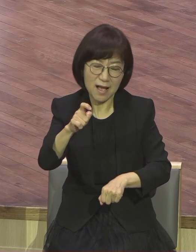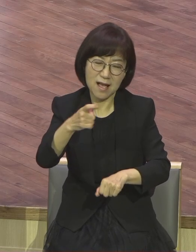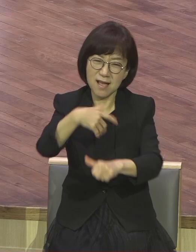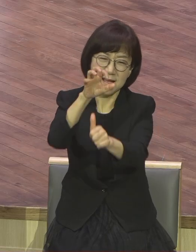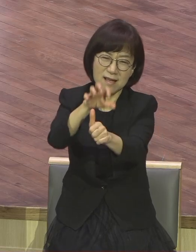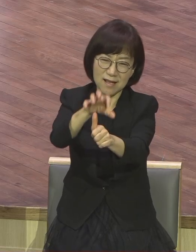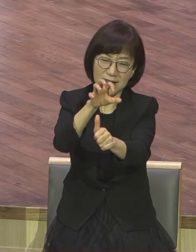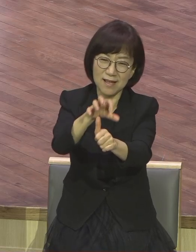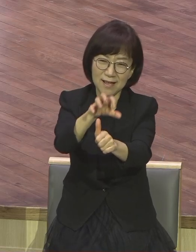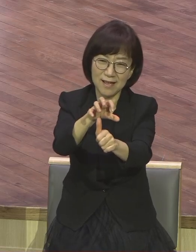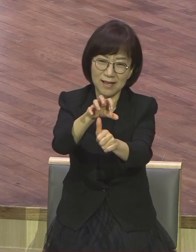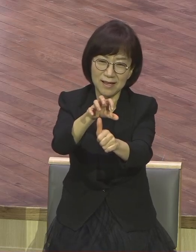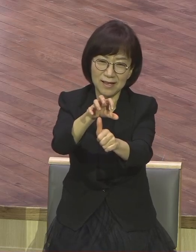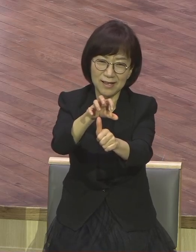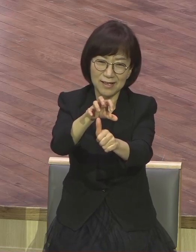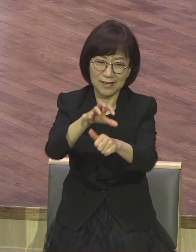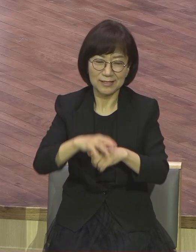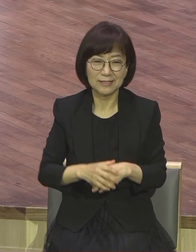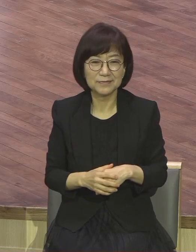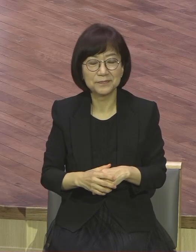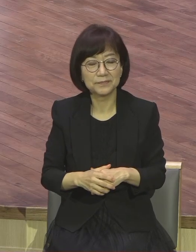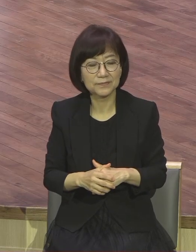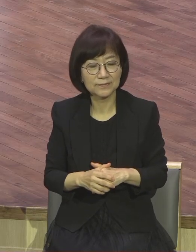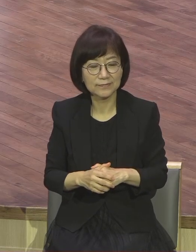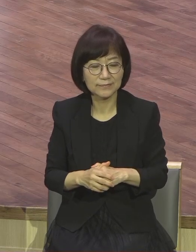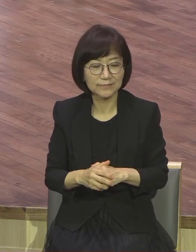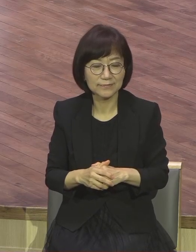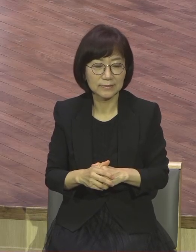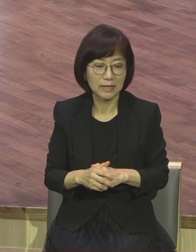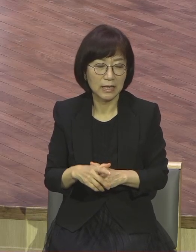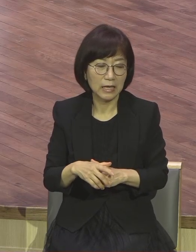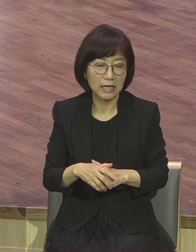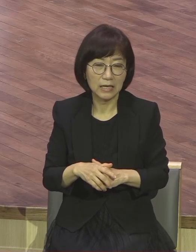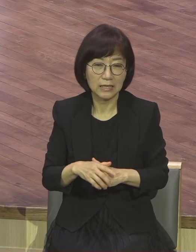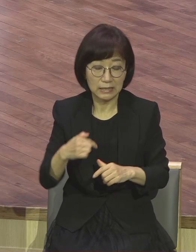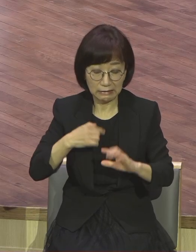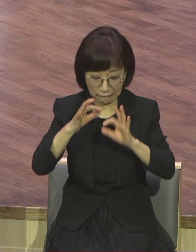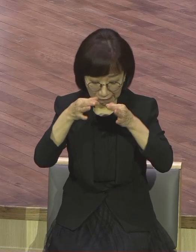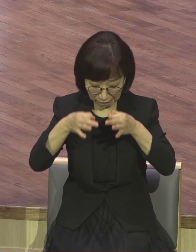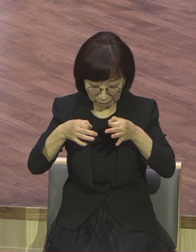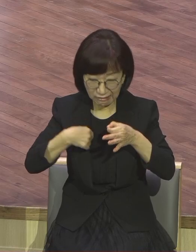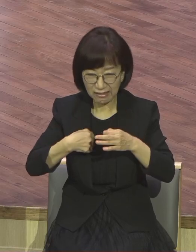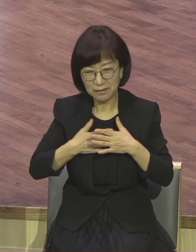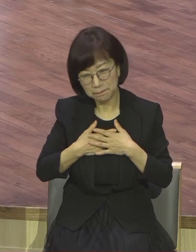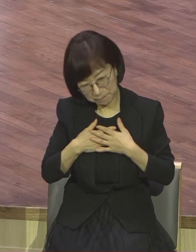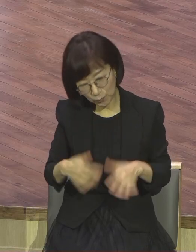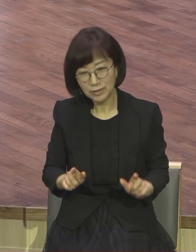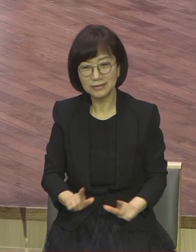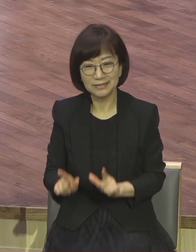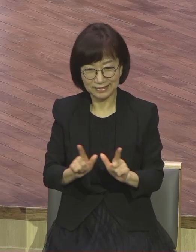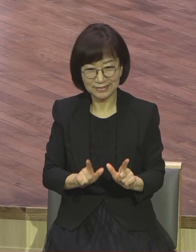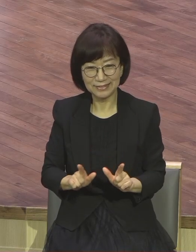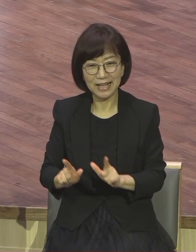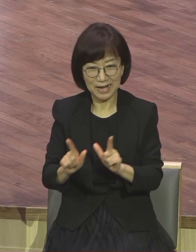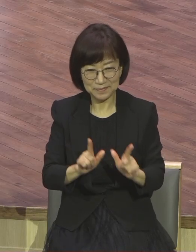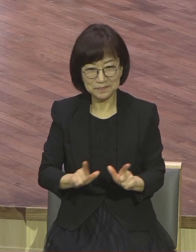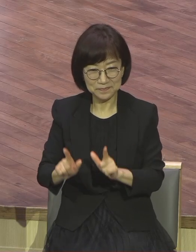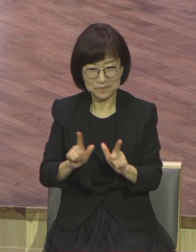스스로 올물을 만들어서 스스로 피곤하게 살아요. 그런 사람들을 보면 프랑스 유명한 철학자 볼테르